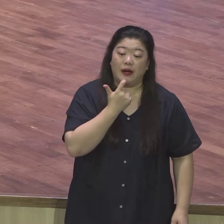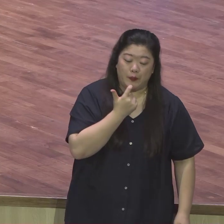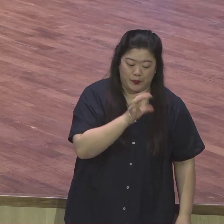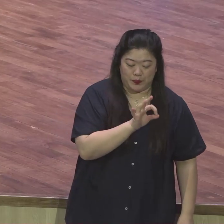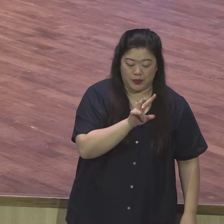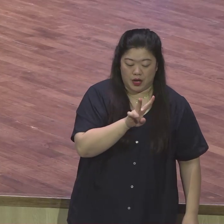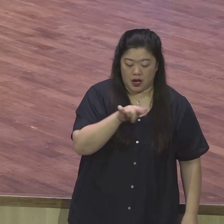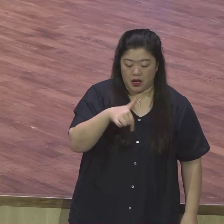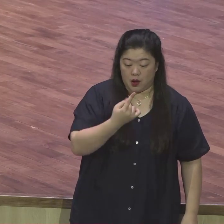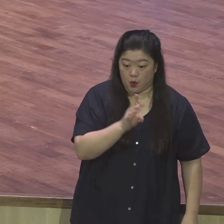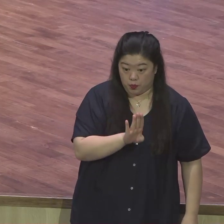이스라엘 나라가 있습니다.